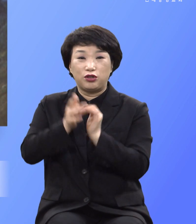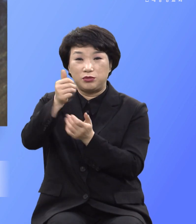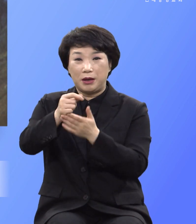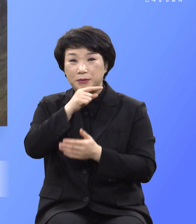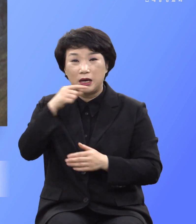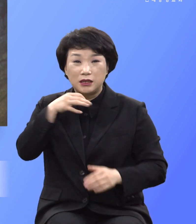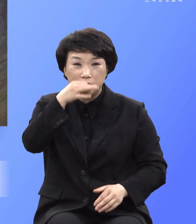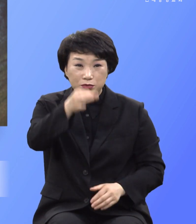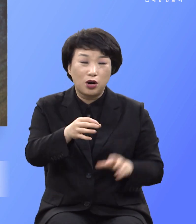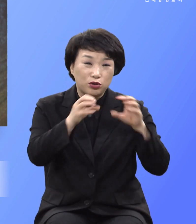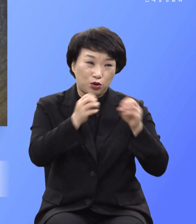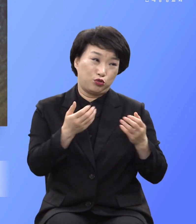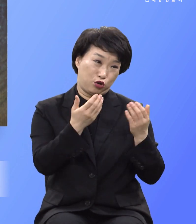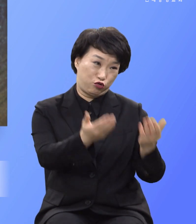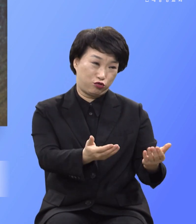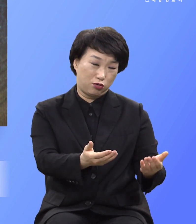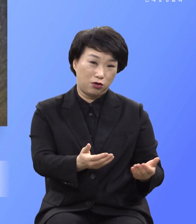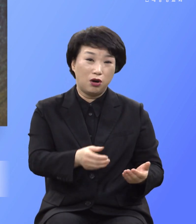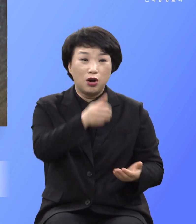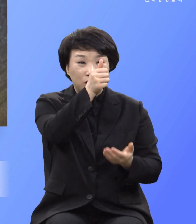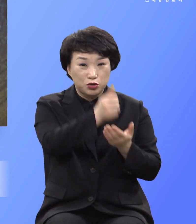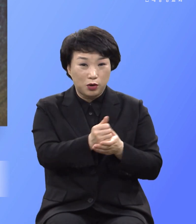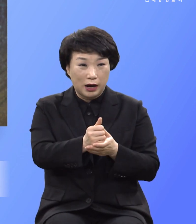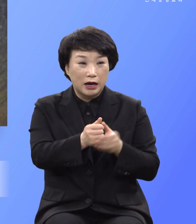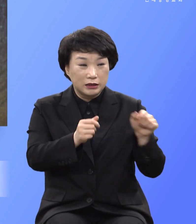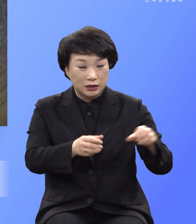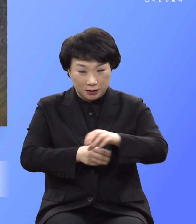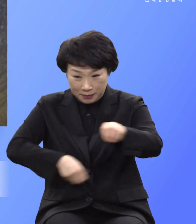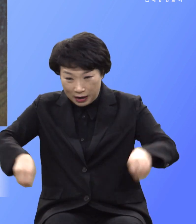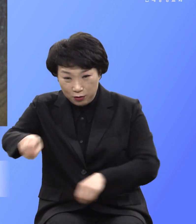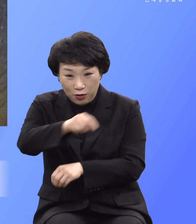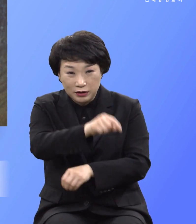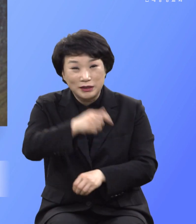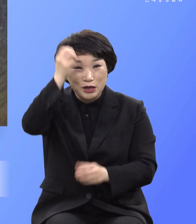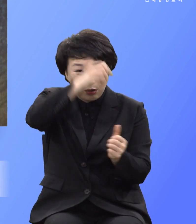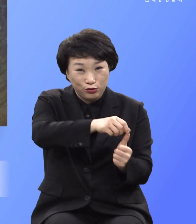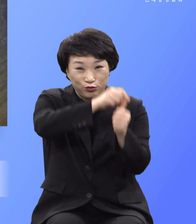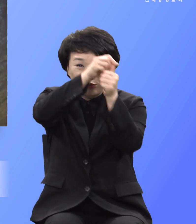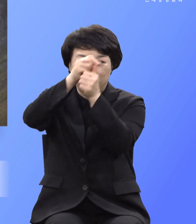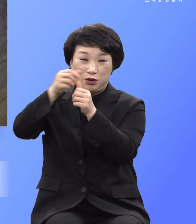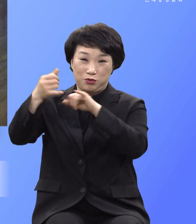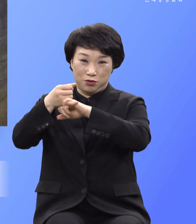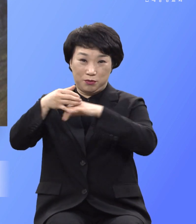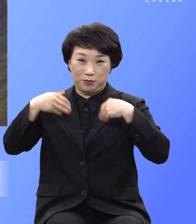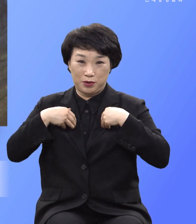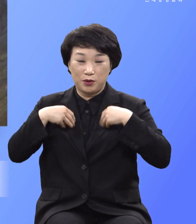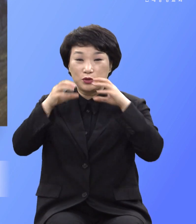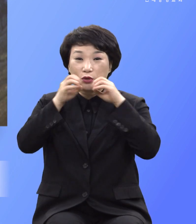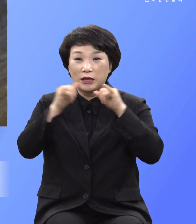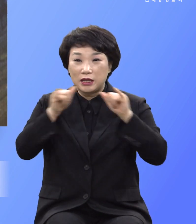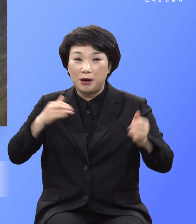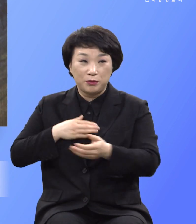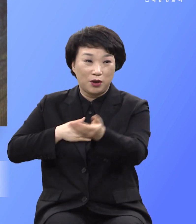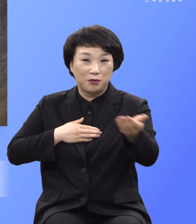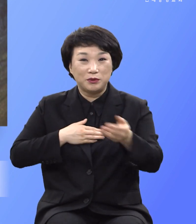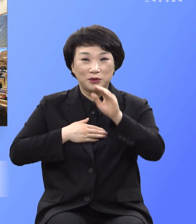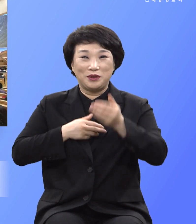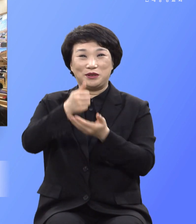전하며 혜와 박고 그 영혼을 살려내고야만은 전도자가 되기를 주님의 이름으로 추간합니다